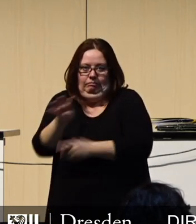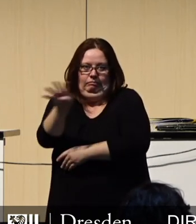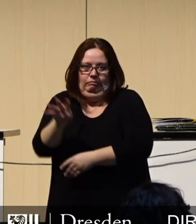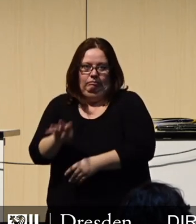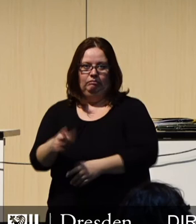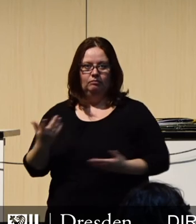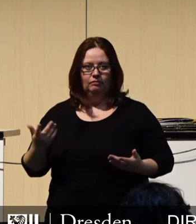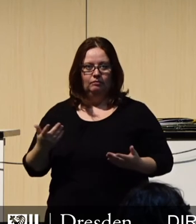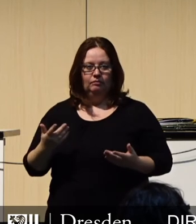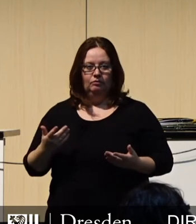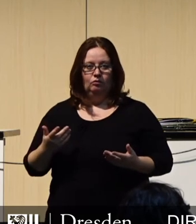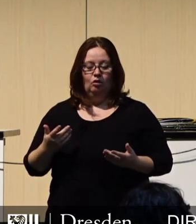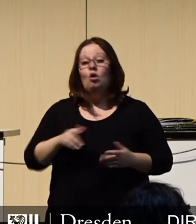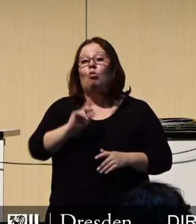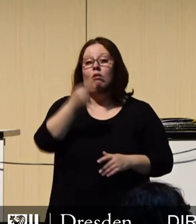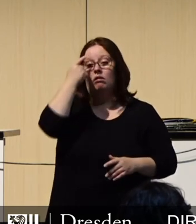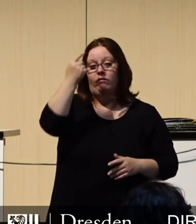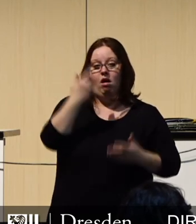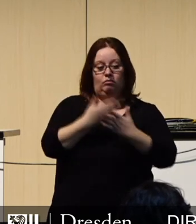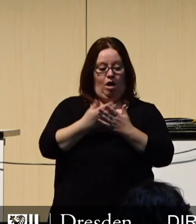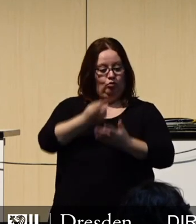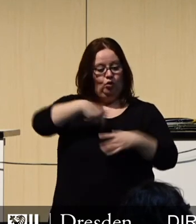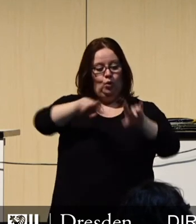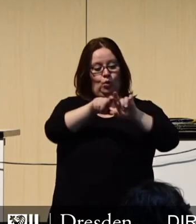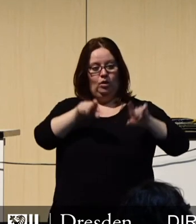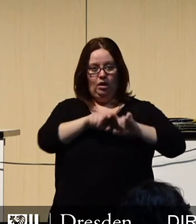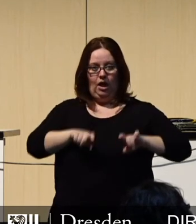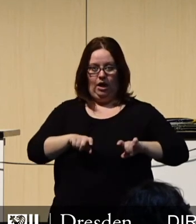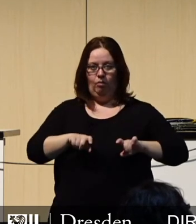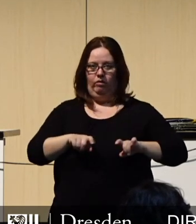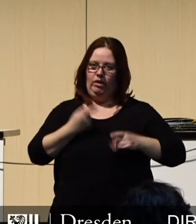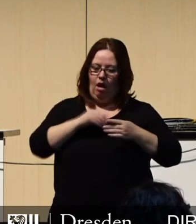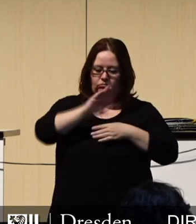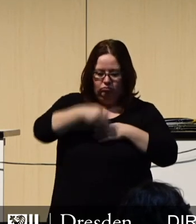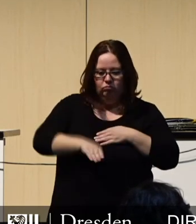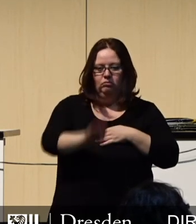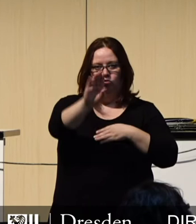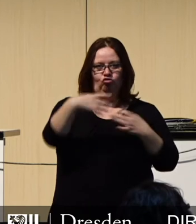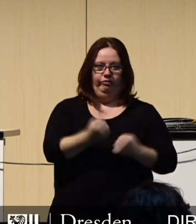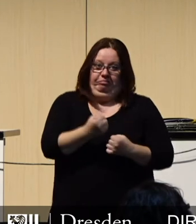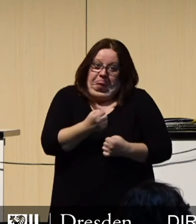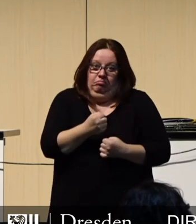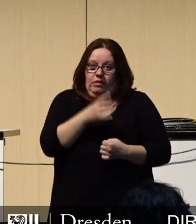Niemand kann abschätzen, ob sich unsere Unternehmen tatsächlich so erholen, wie wir es hoffen.